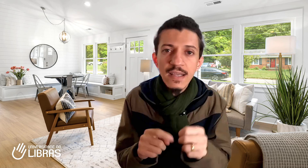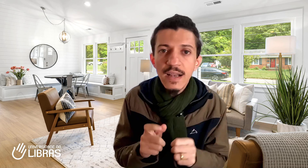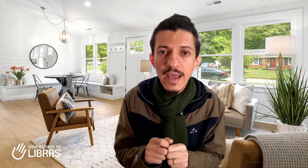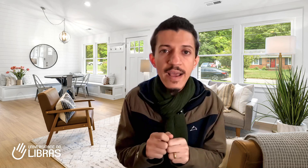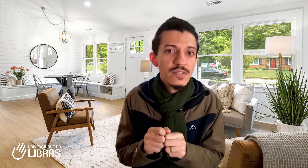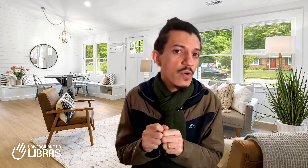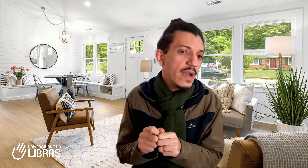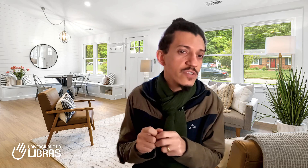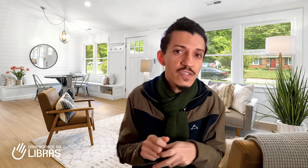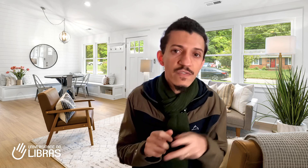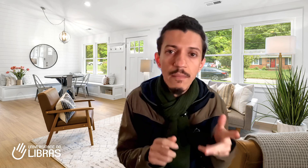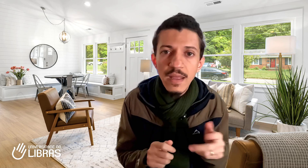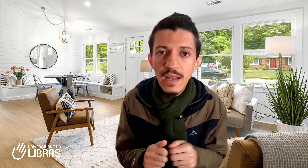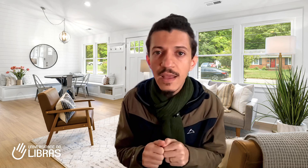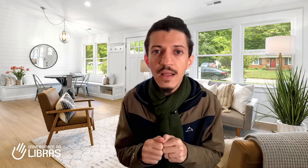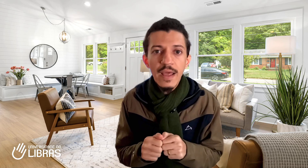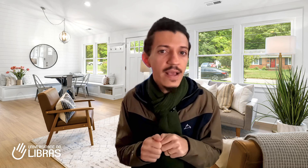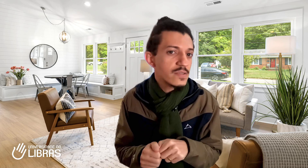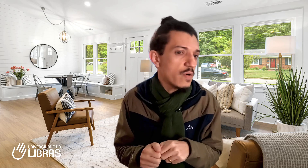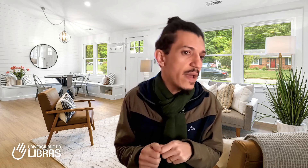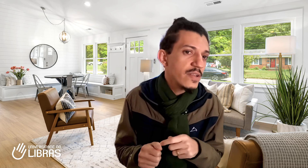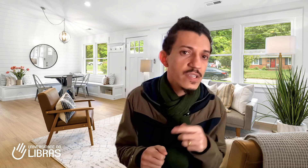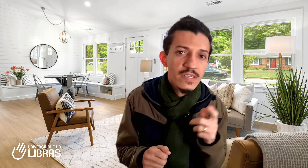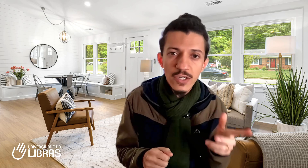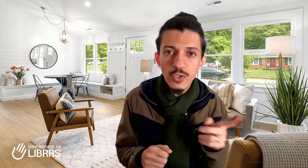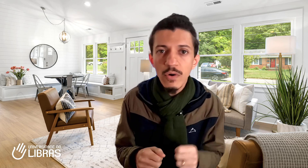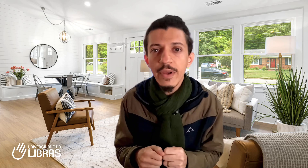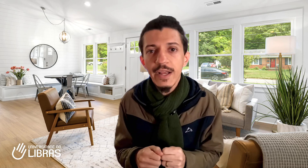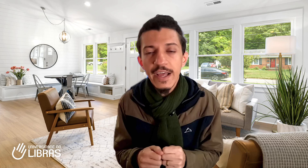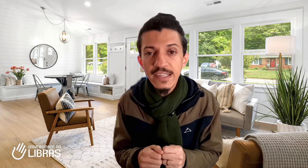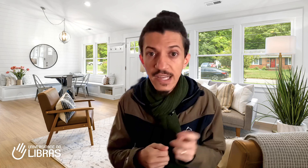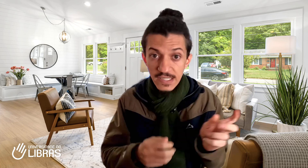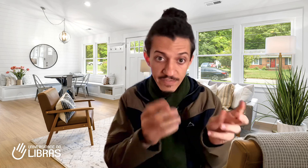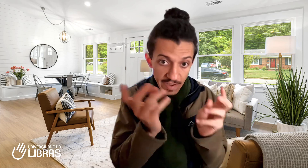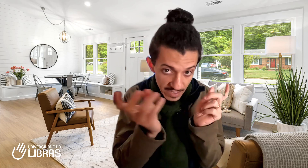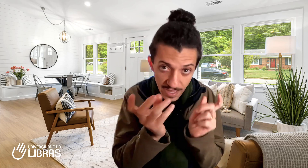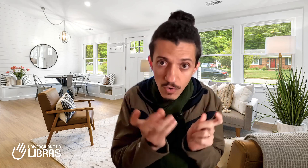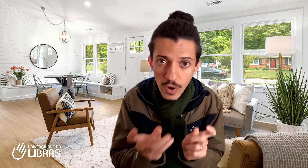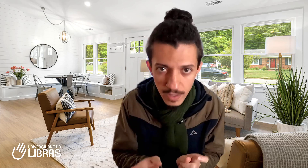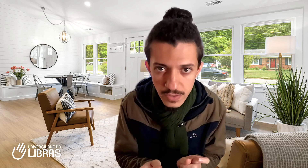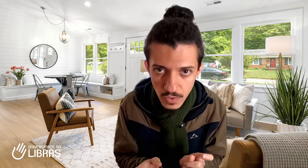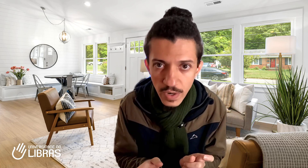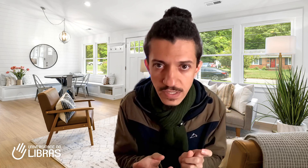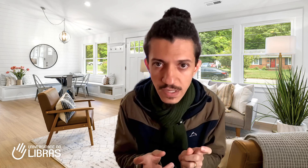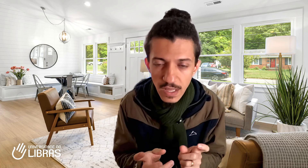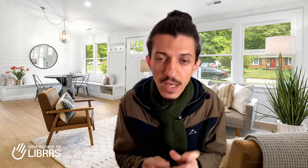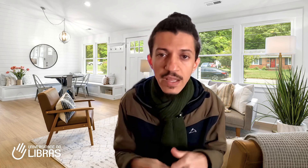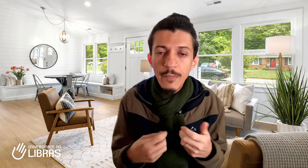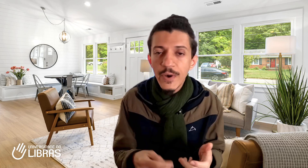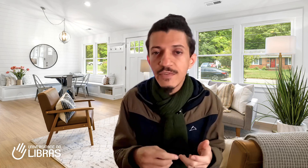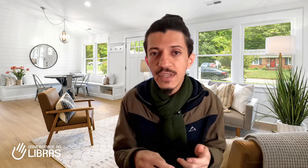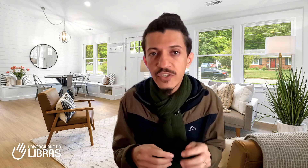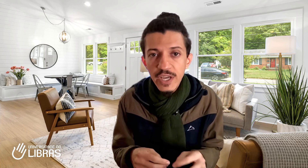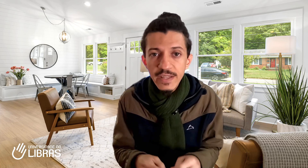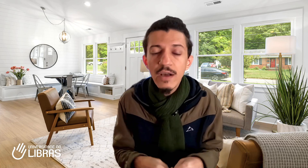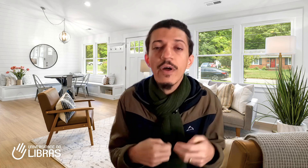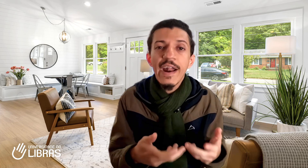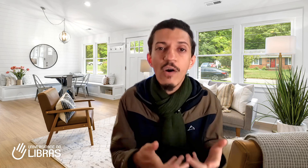inglês, como é que diz família em inglês, como é que diz cachorro em inglês, você ficava lá decorando as coisas, e depois você tinha que decorar algumas